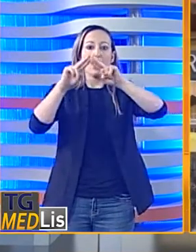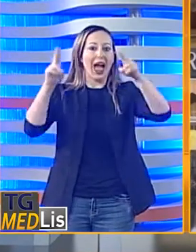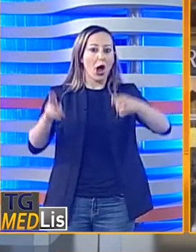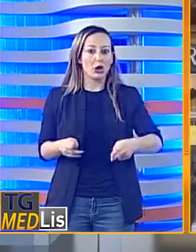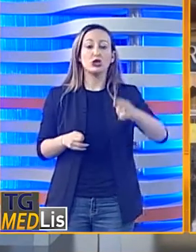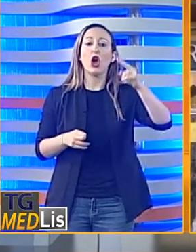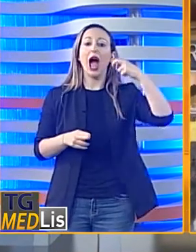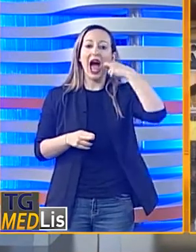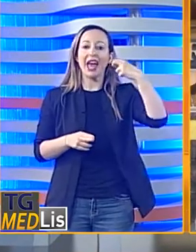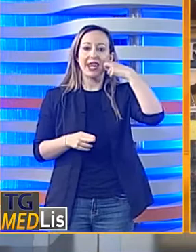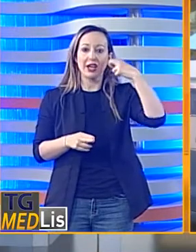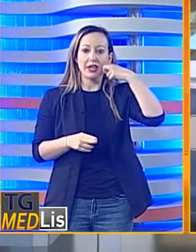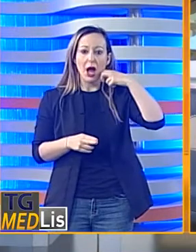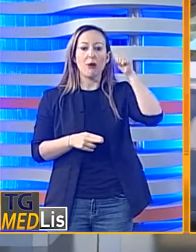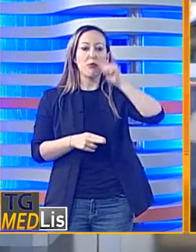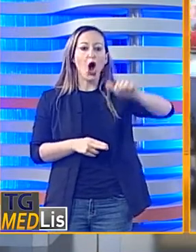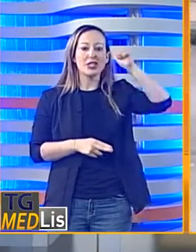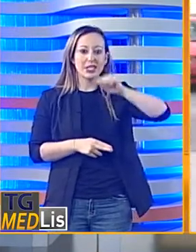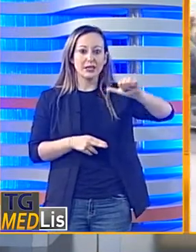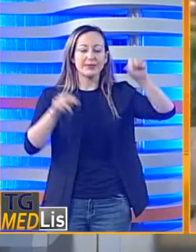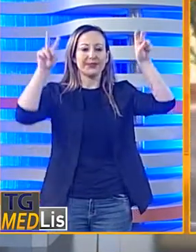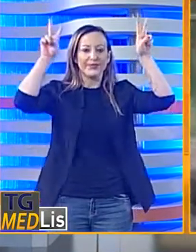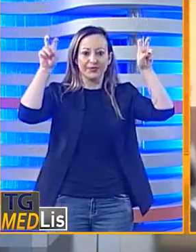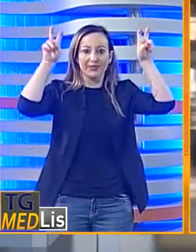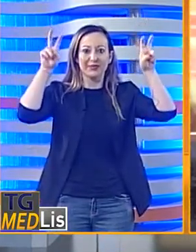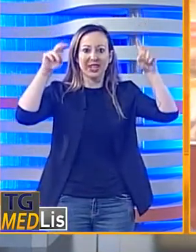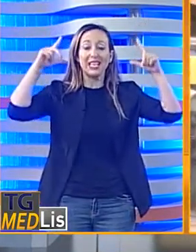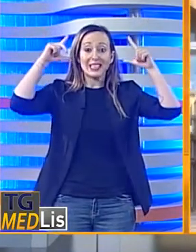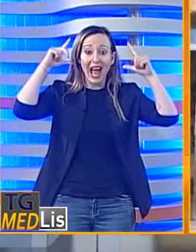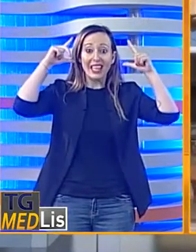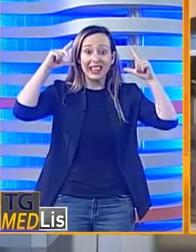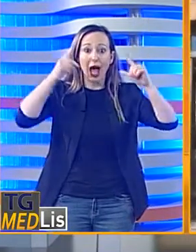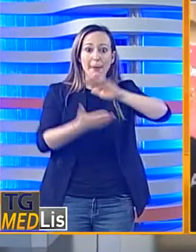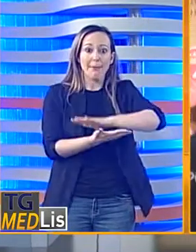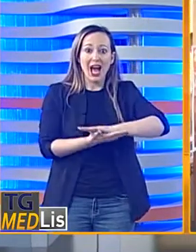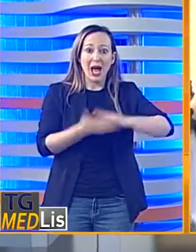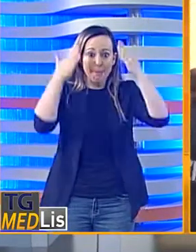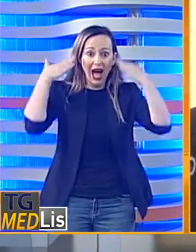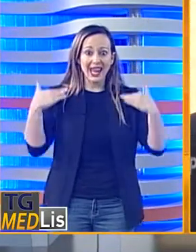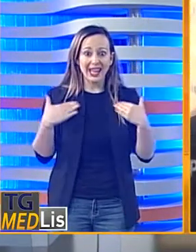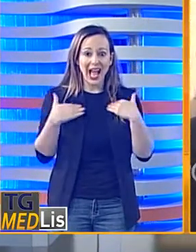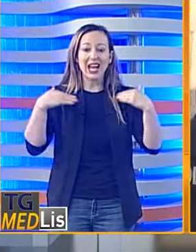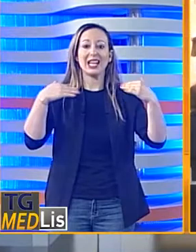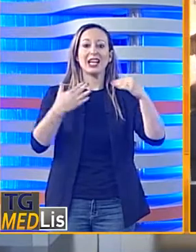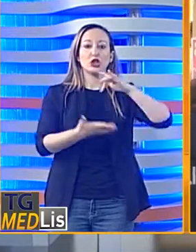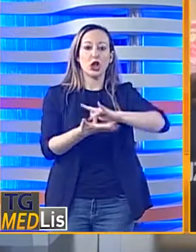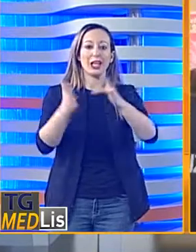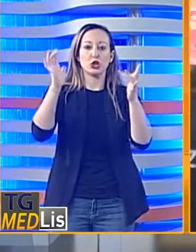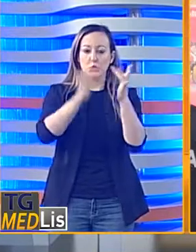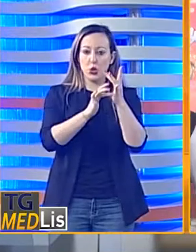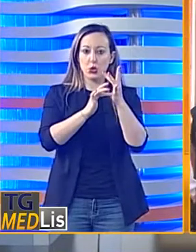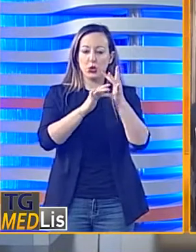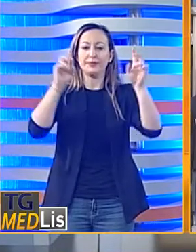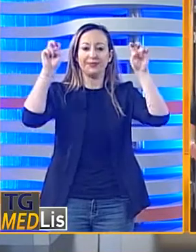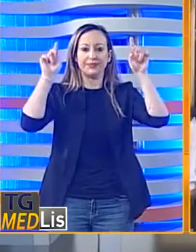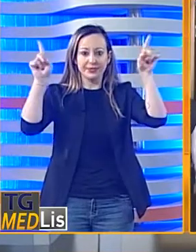macelleria riconducibile al presunto boss di Santa Maria di Gesù, Natale Giuseppe Gambino.